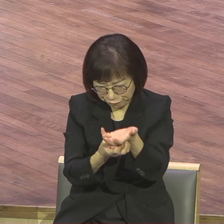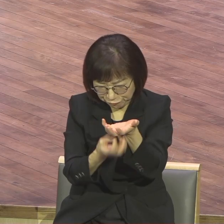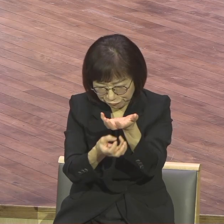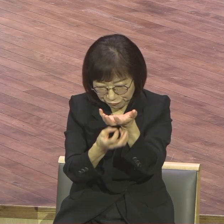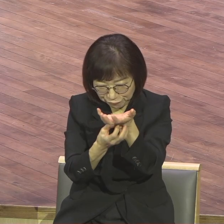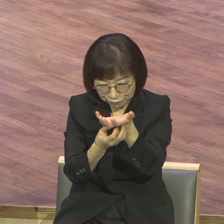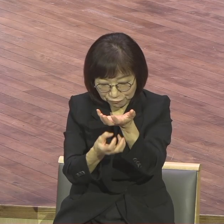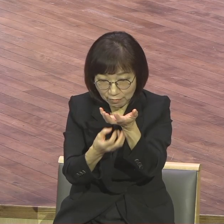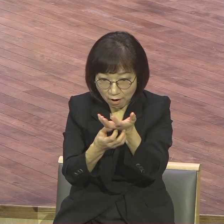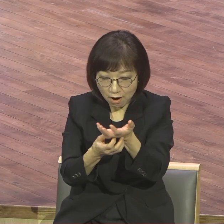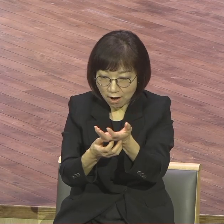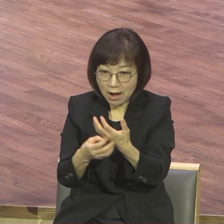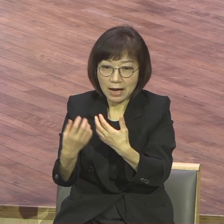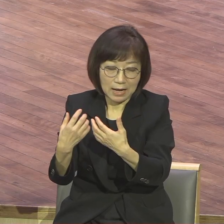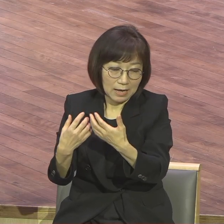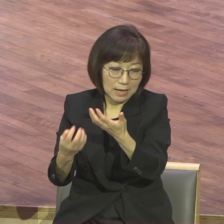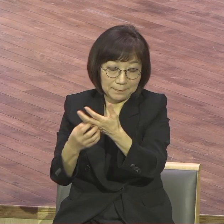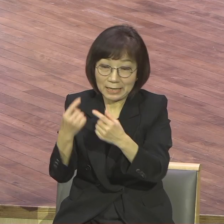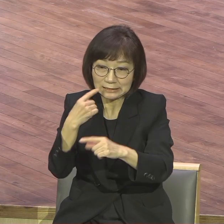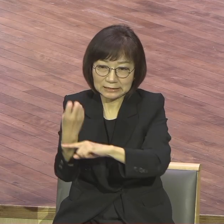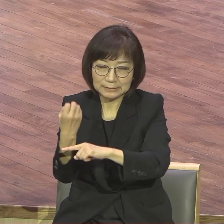부활신앙을 체험한 자의 믿음은 그렇습니다.